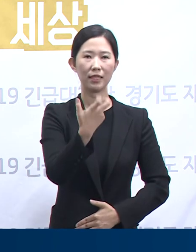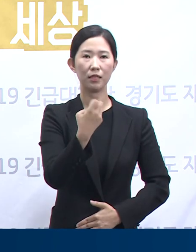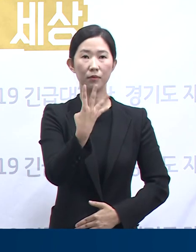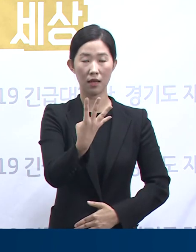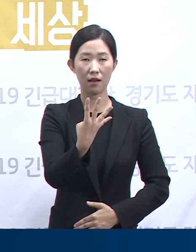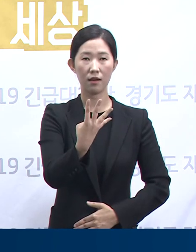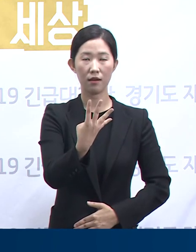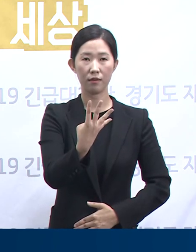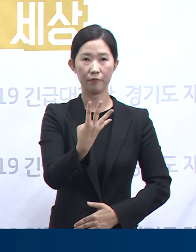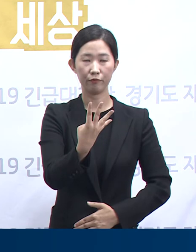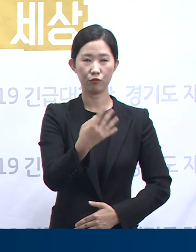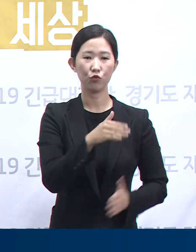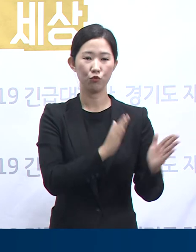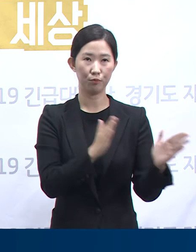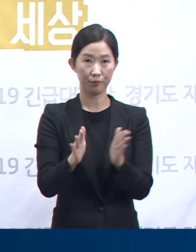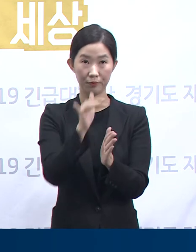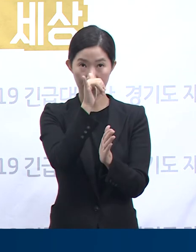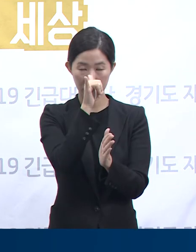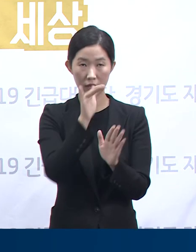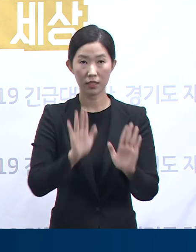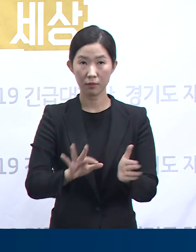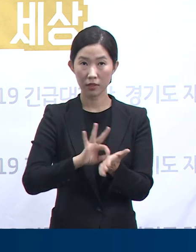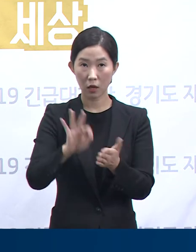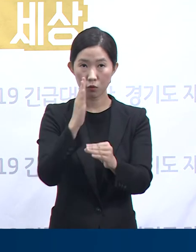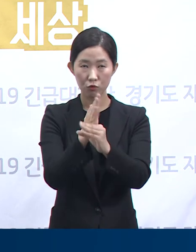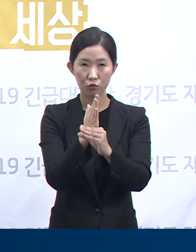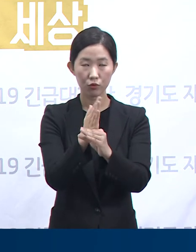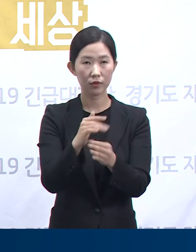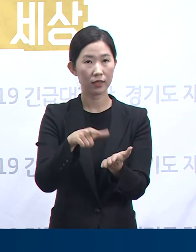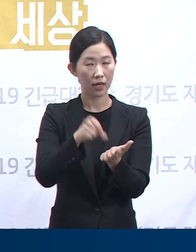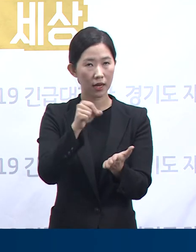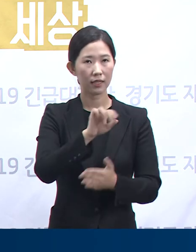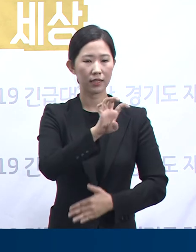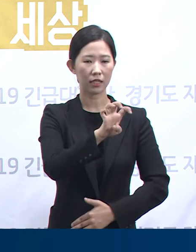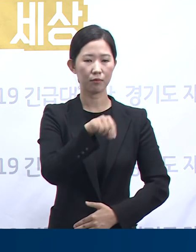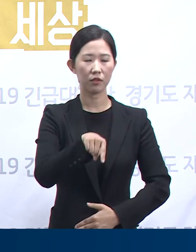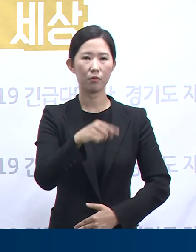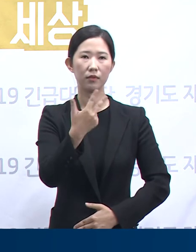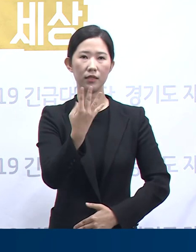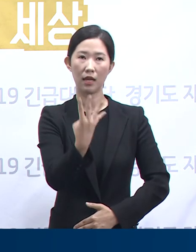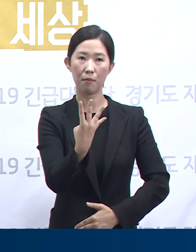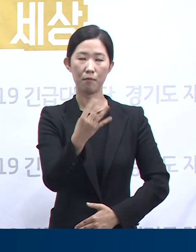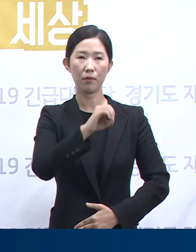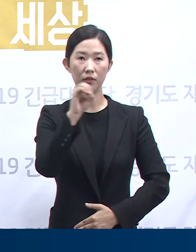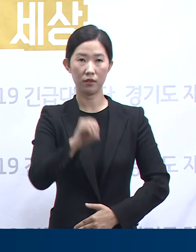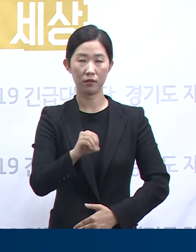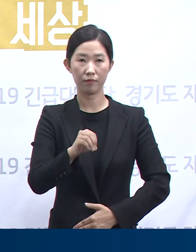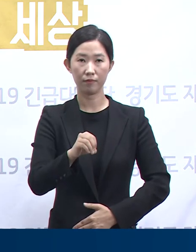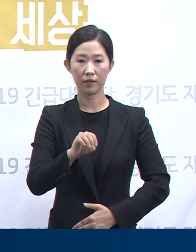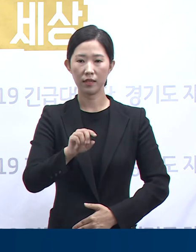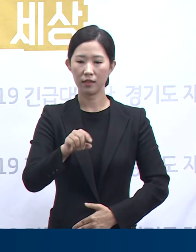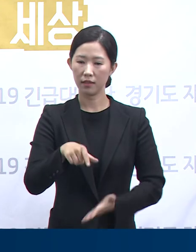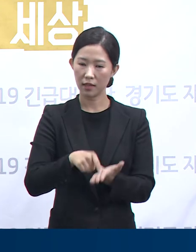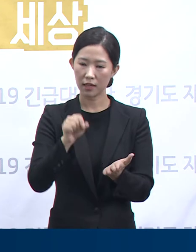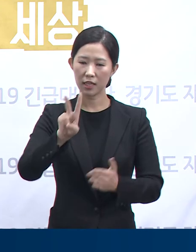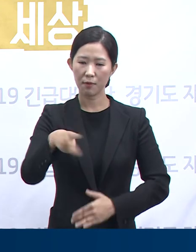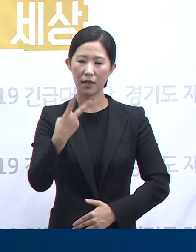확보하고 있으며, 현재 사용 중인 병상은 40.4%인 272병상입니다.